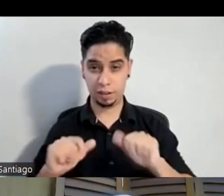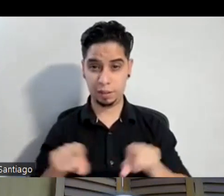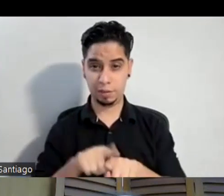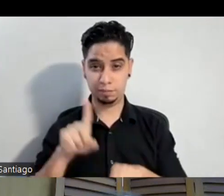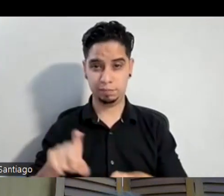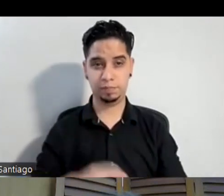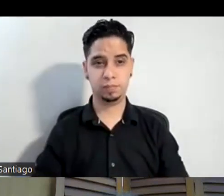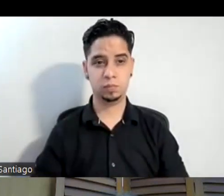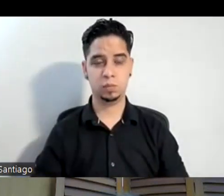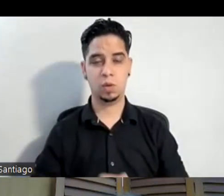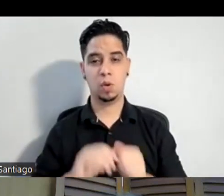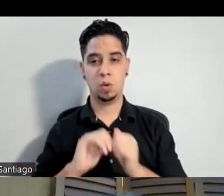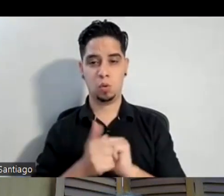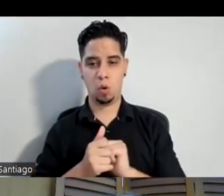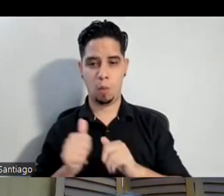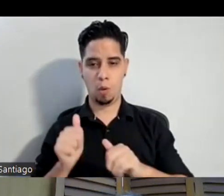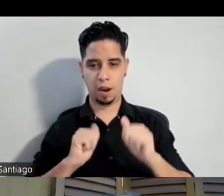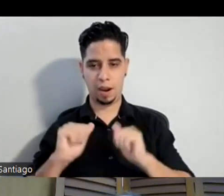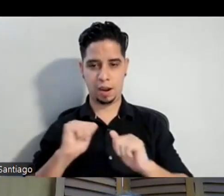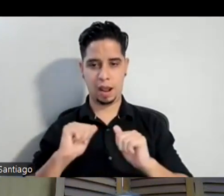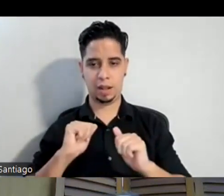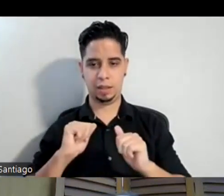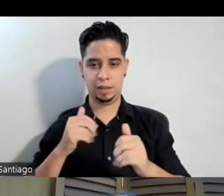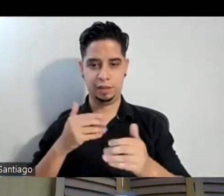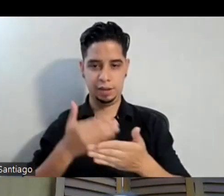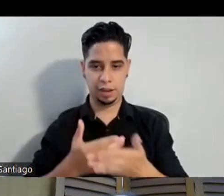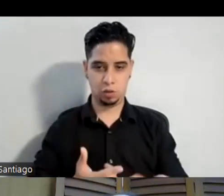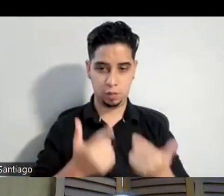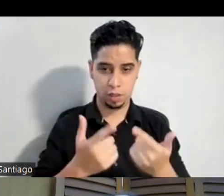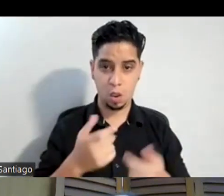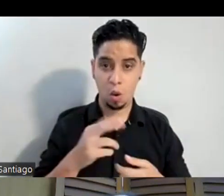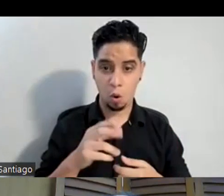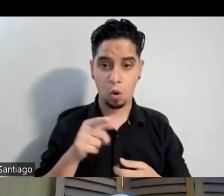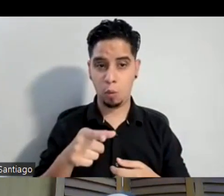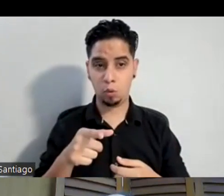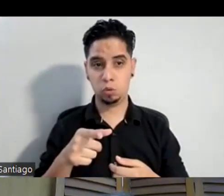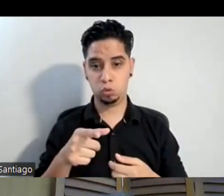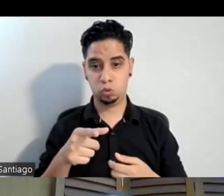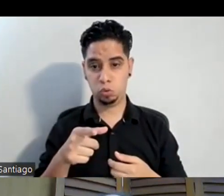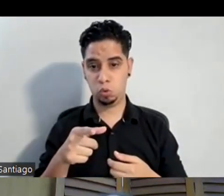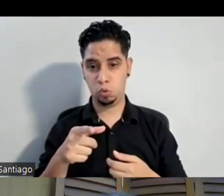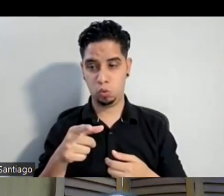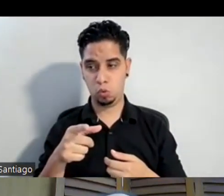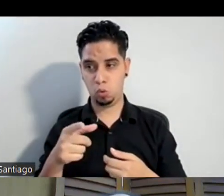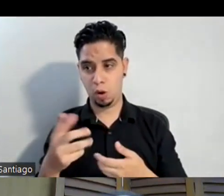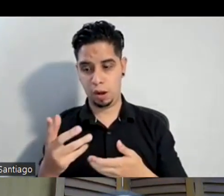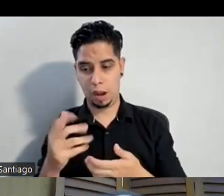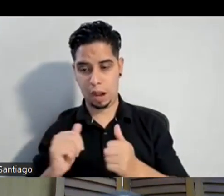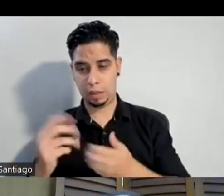¿cómo llega el arte a Yadilis? O, ¿cómo llegas tú al arte? O, te decides? ¿Qué pasó ahí? Cuéntanos. Pues